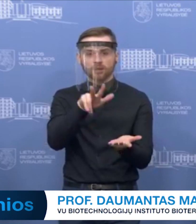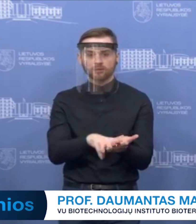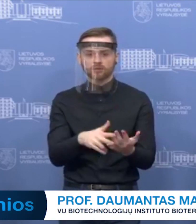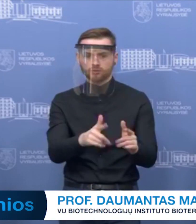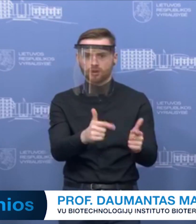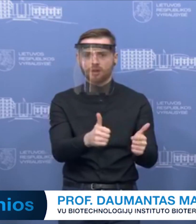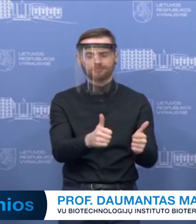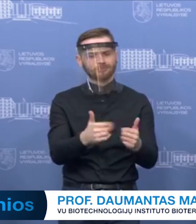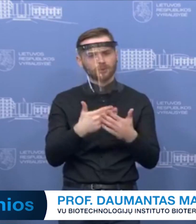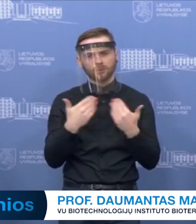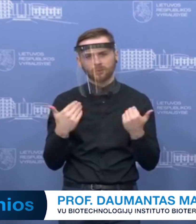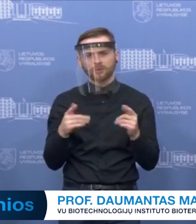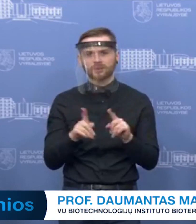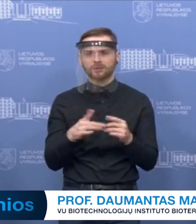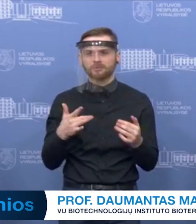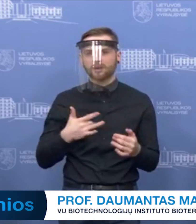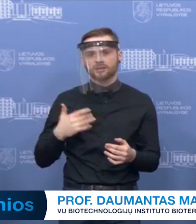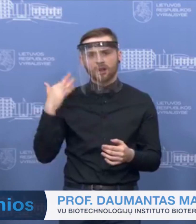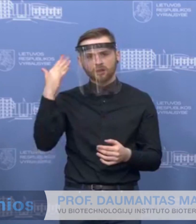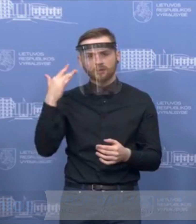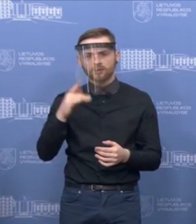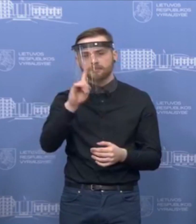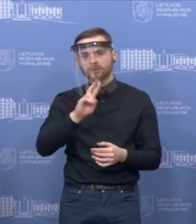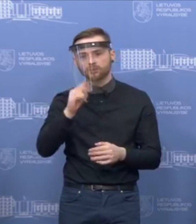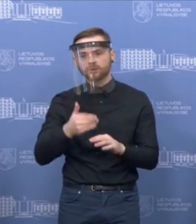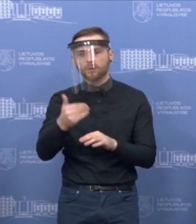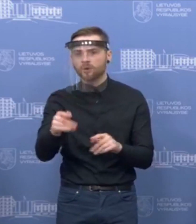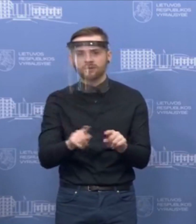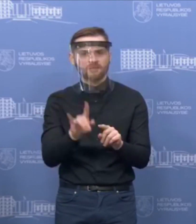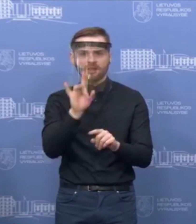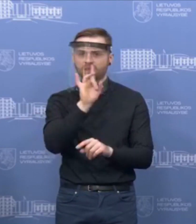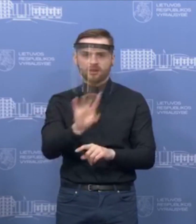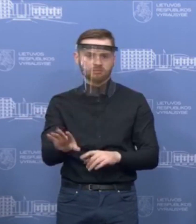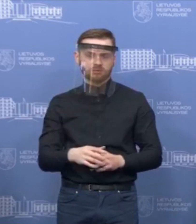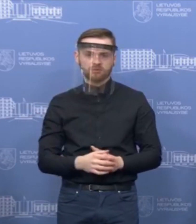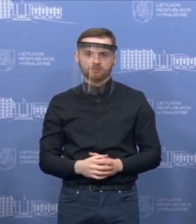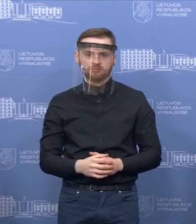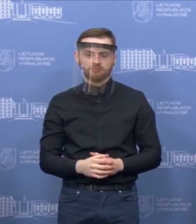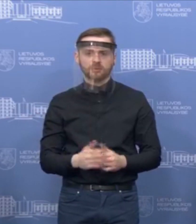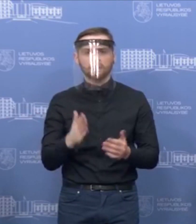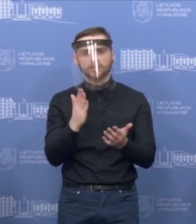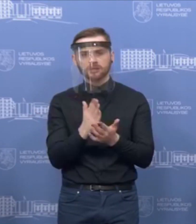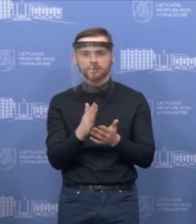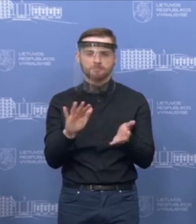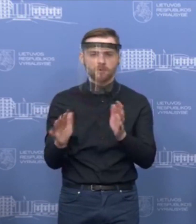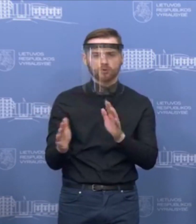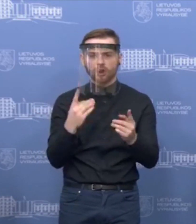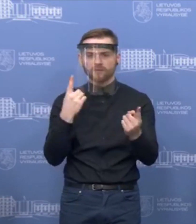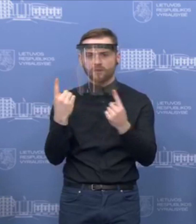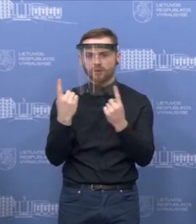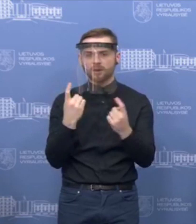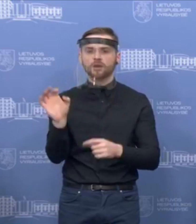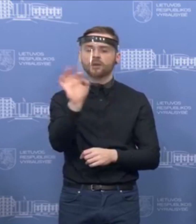ir greičiausiai jų ir nebus bent jau artimiausius mėnesius. Yra preliminarios informacijos